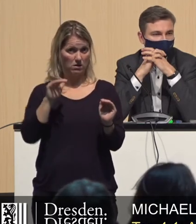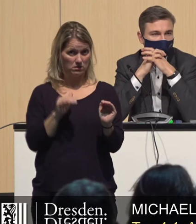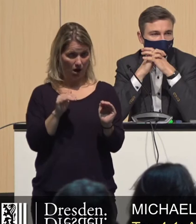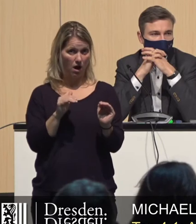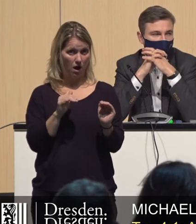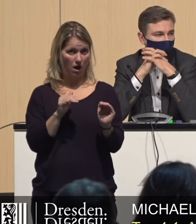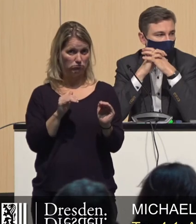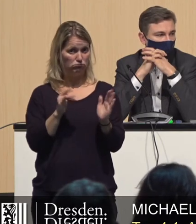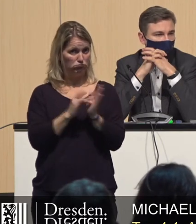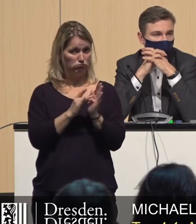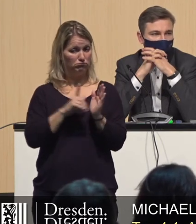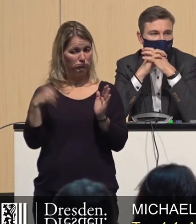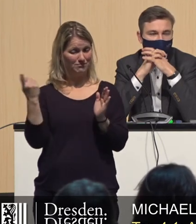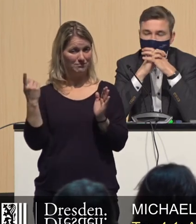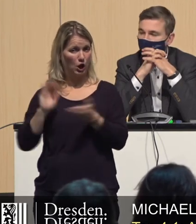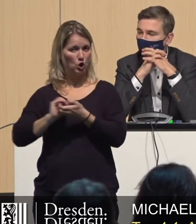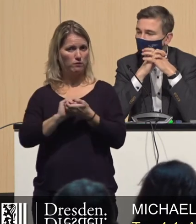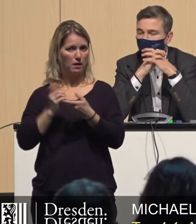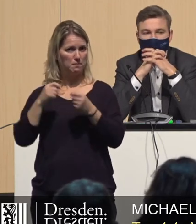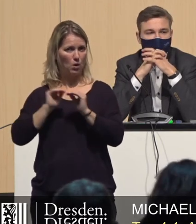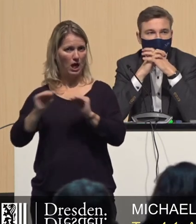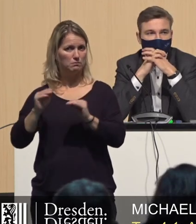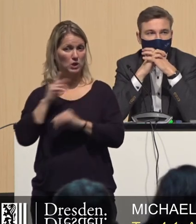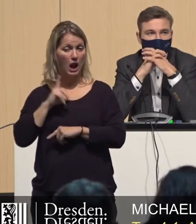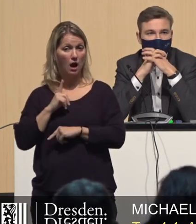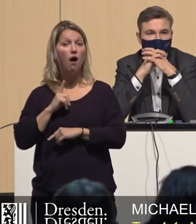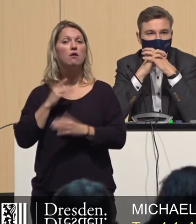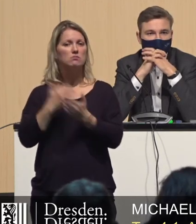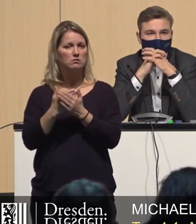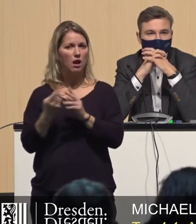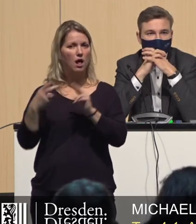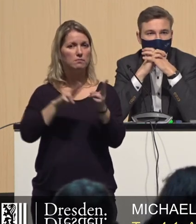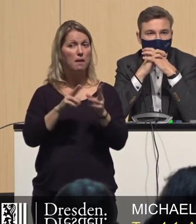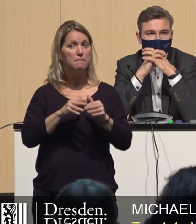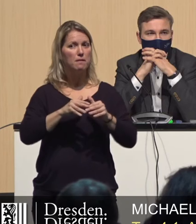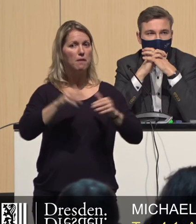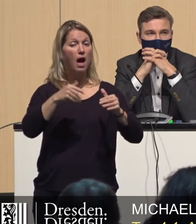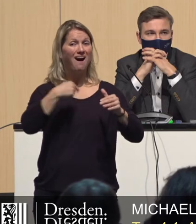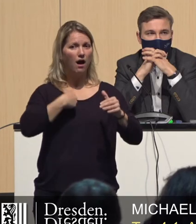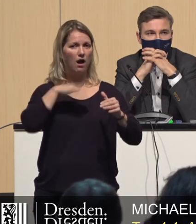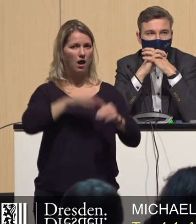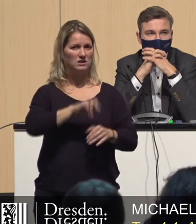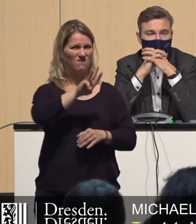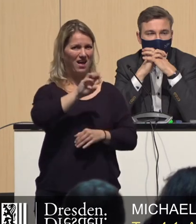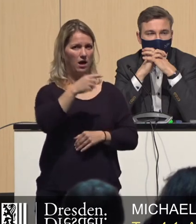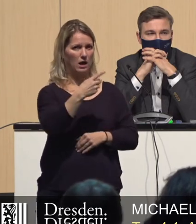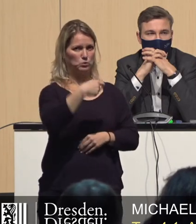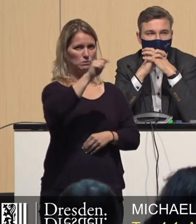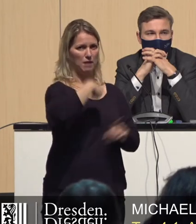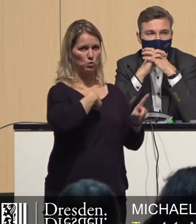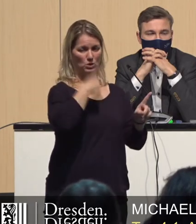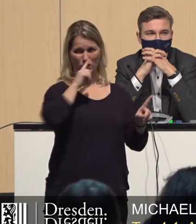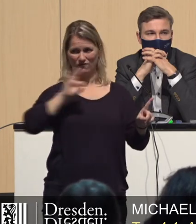kooperativen Baulandmodell entstehen, desto mehr Sozialwohnungen müssen wir selbst als WID bauen. Und das heißt auch,